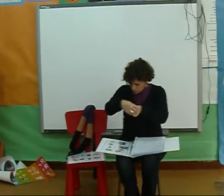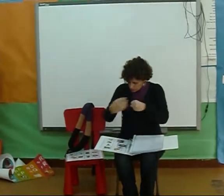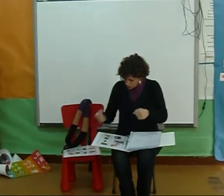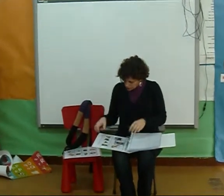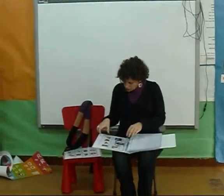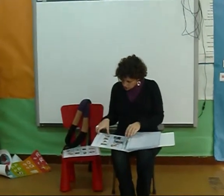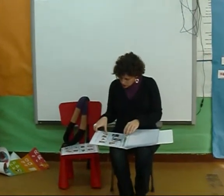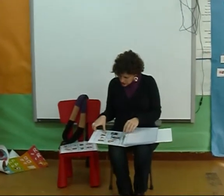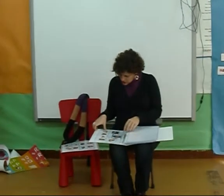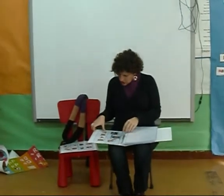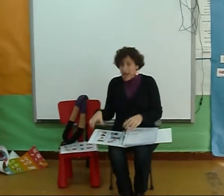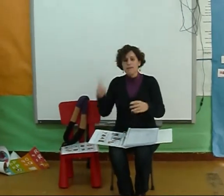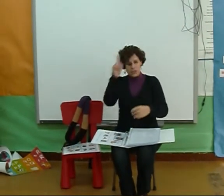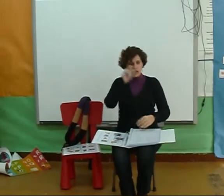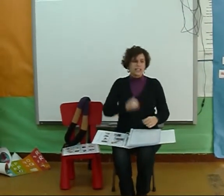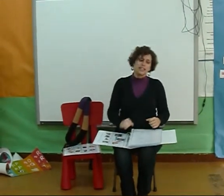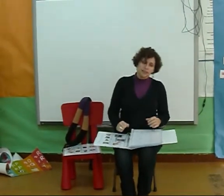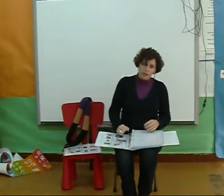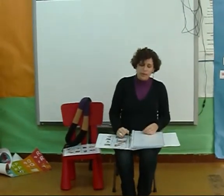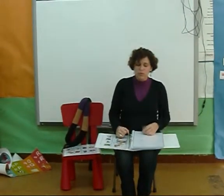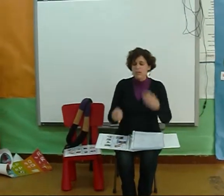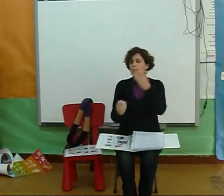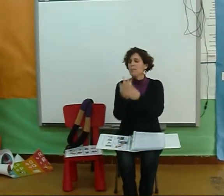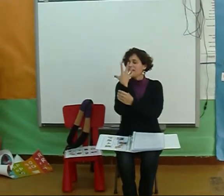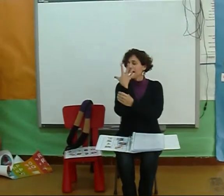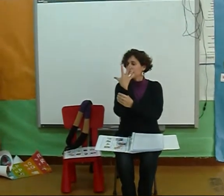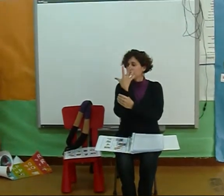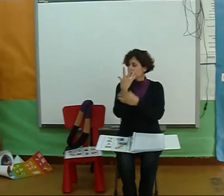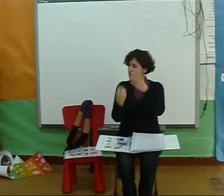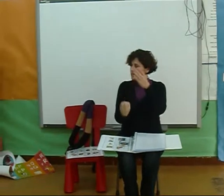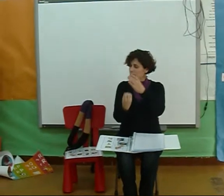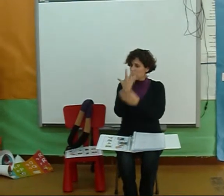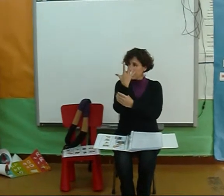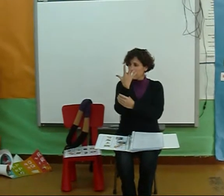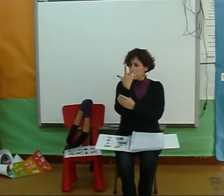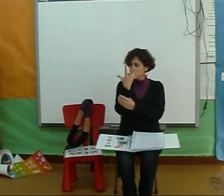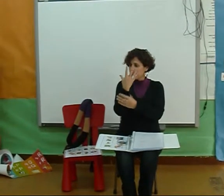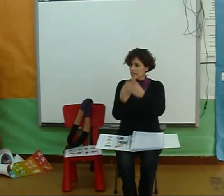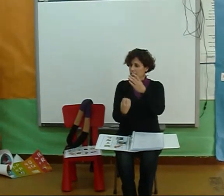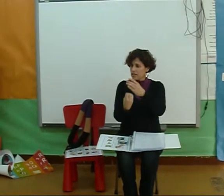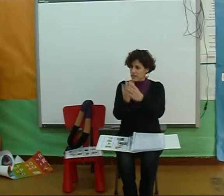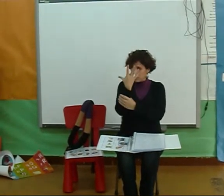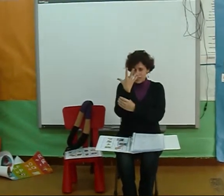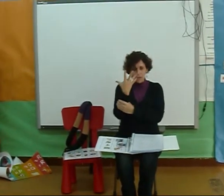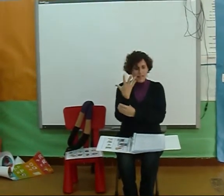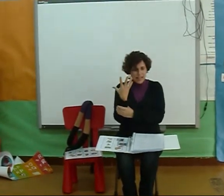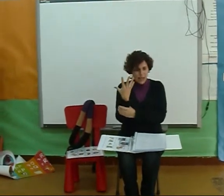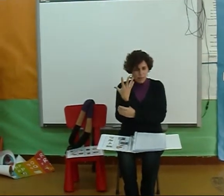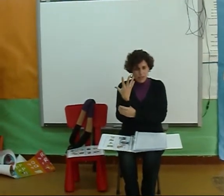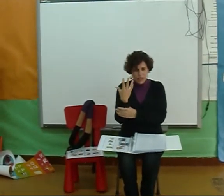Mora E entonces sí que xa está Ah! E outra sí Nos olvidamos de outra Piña Ah! Piña Sabe descale a piña